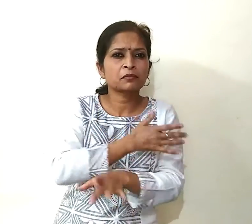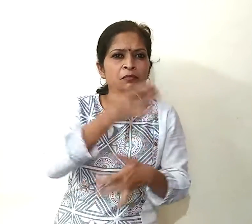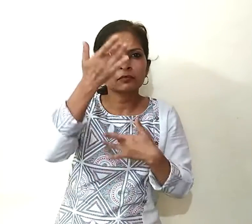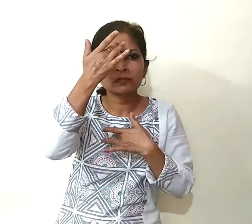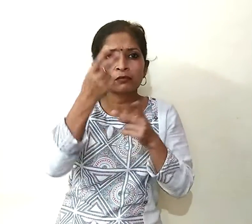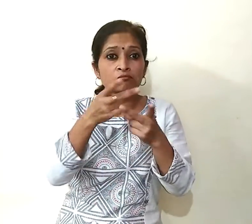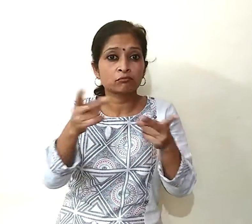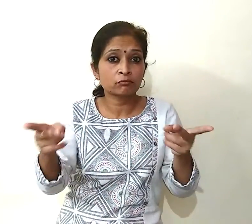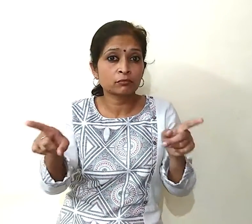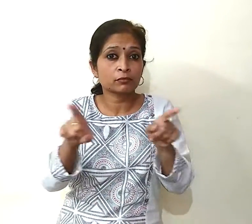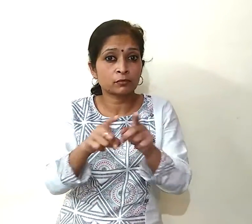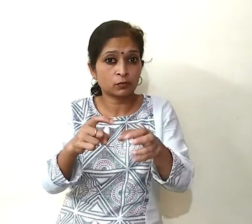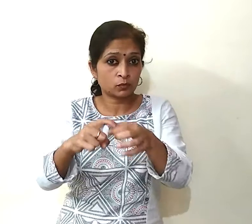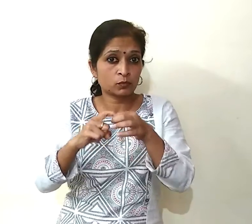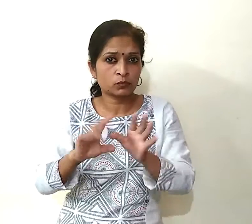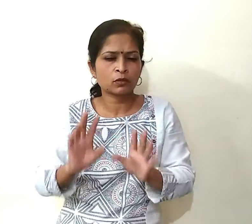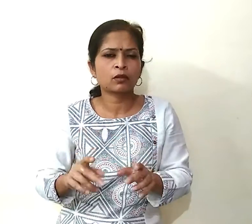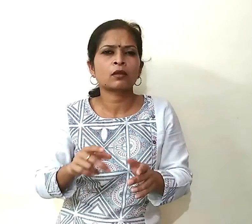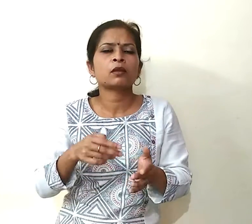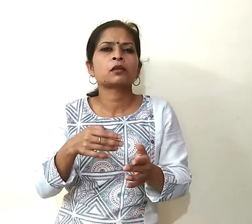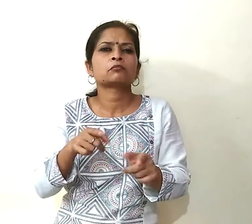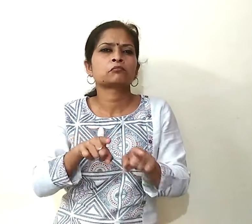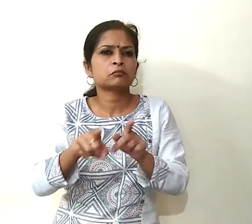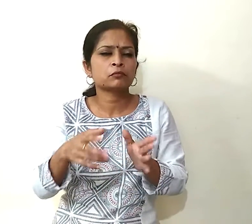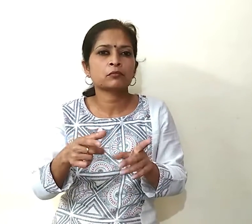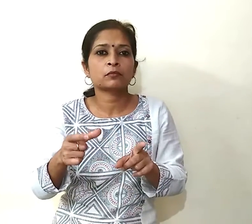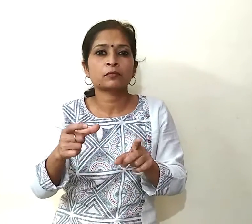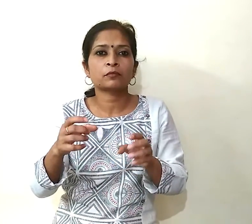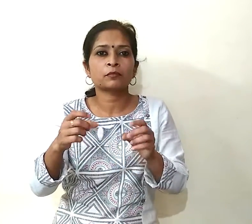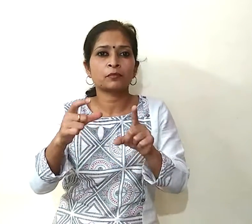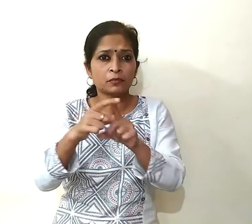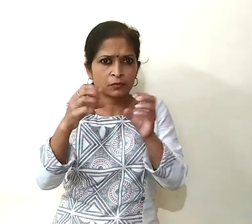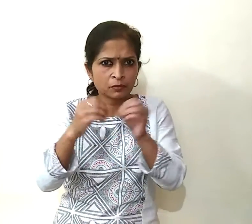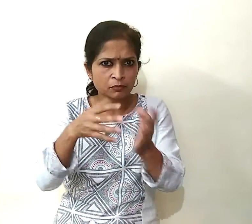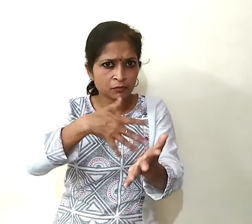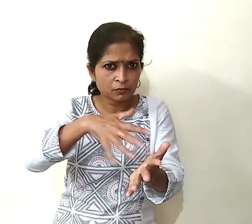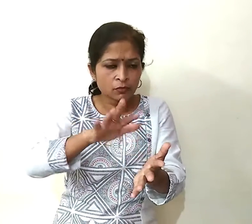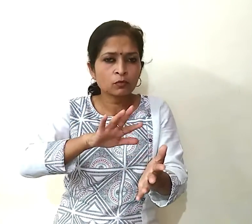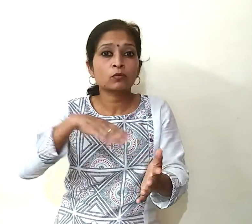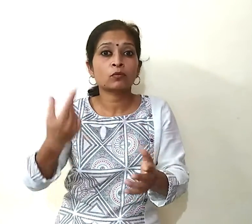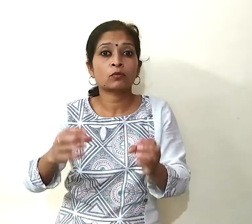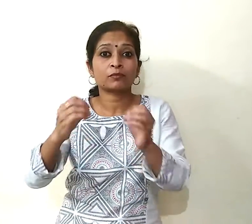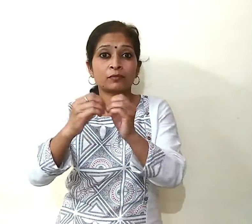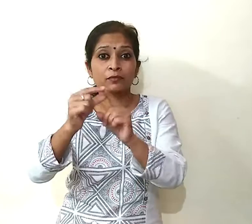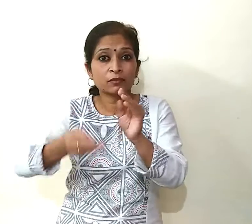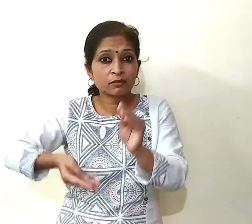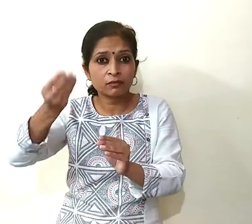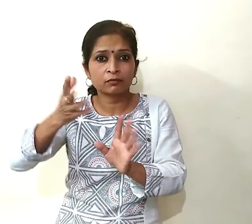हिस्टरी के बारे में भी पूछता है मसलन, मधुमे या हाई ब्लड प्रेशर वगेरा आरोगे से तो एप में COVID